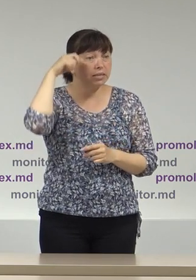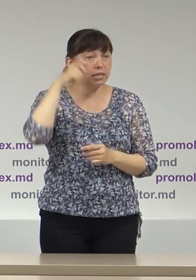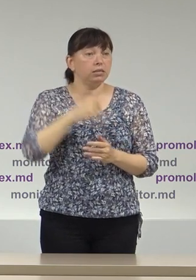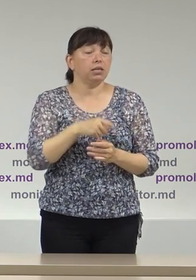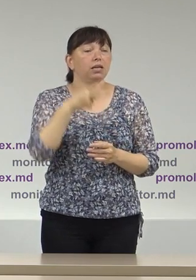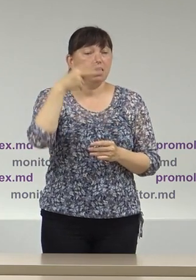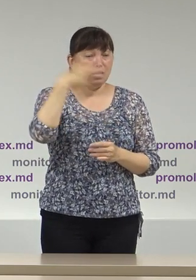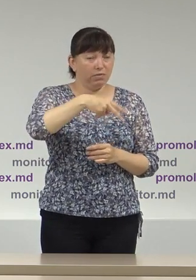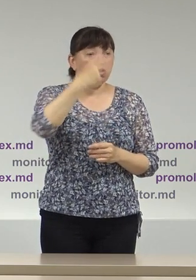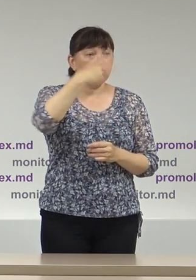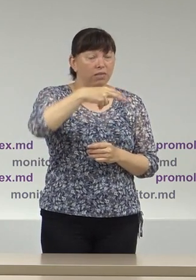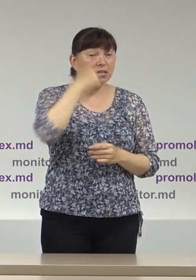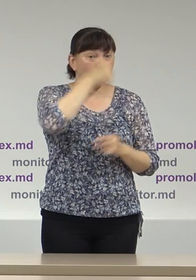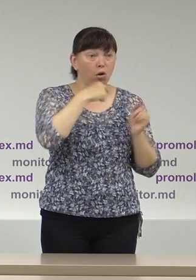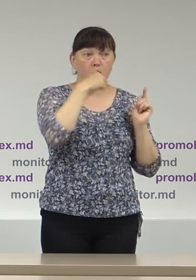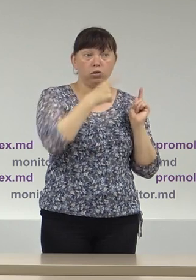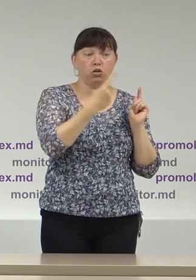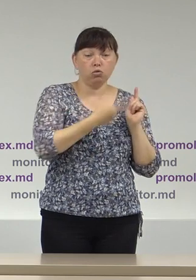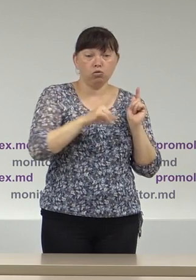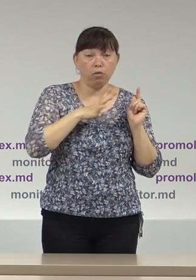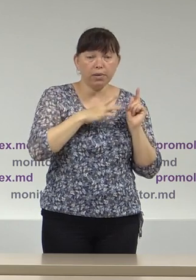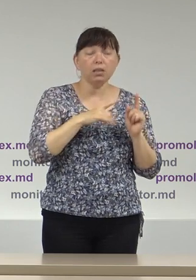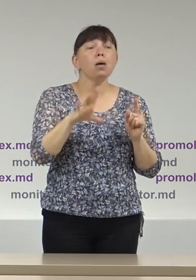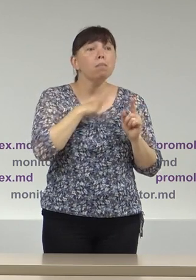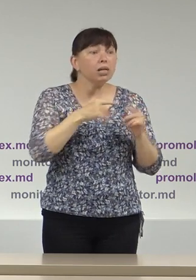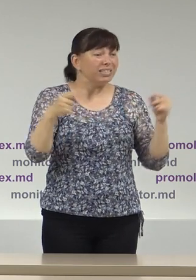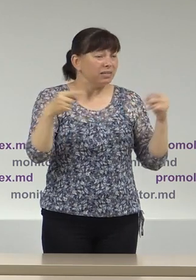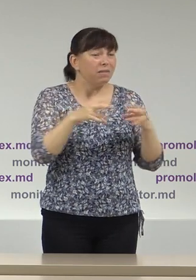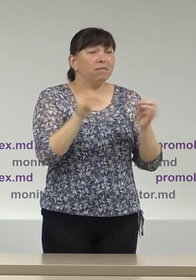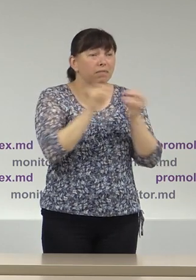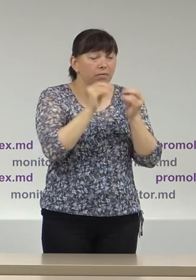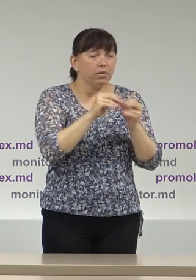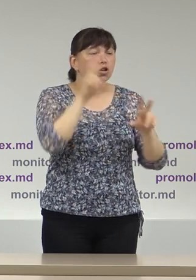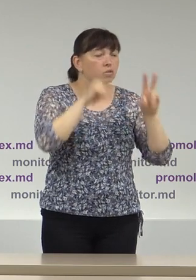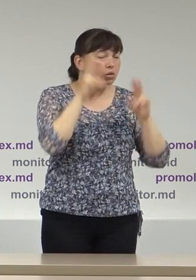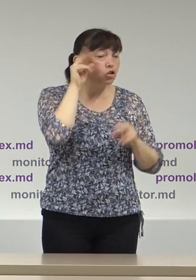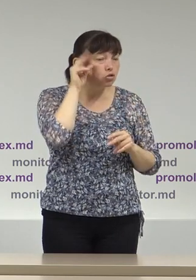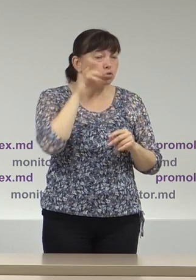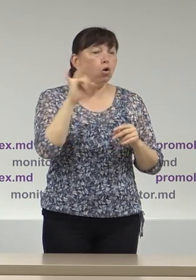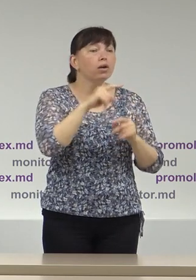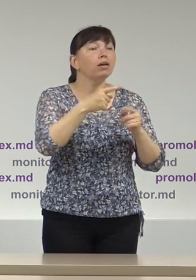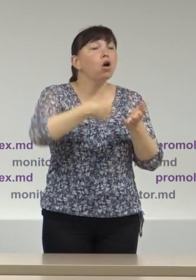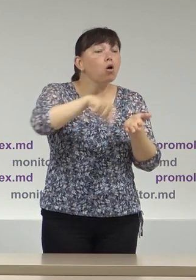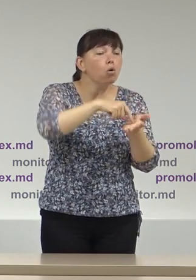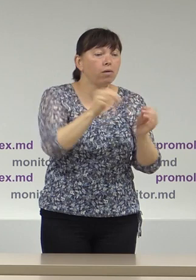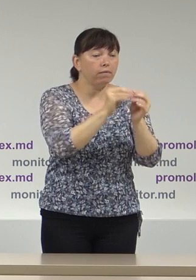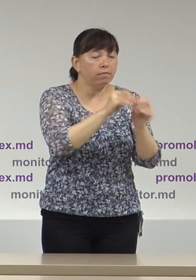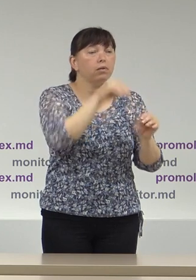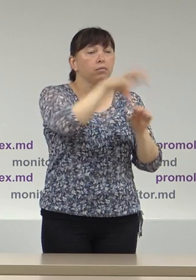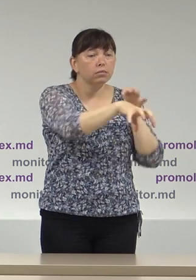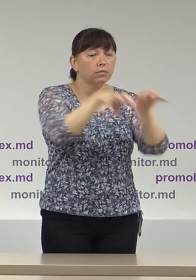din 2020, altfel spus, exact același număr și exact în aceleși locații s-a decis să fie organizate